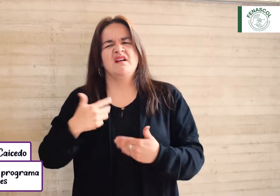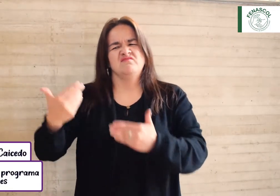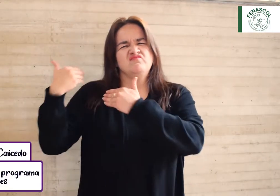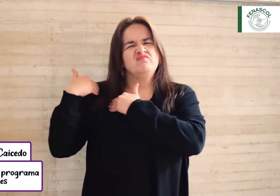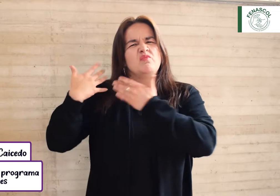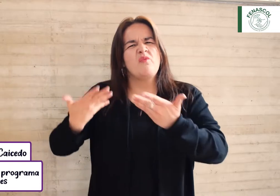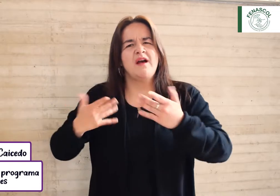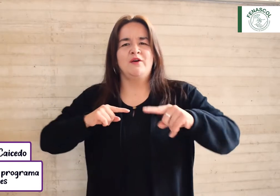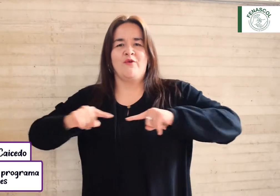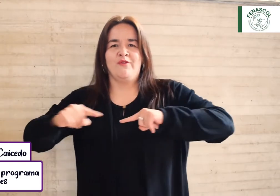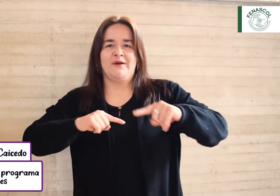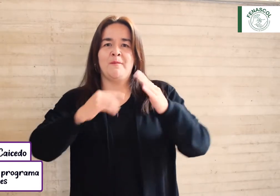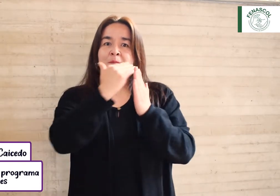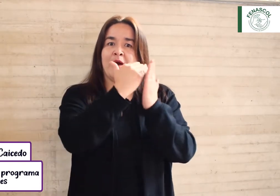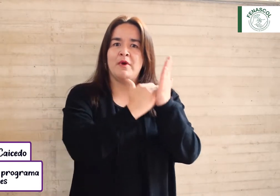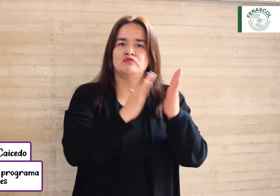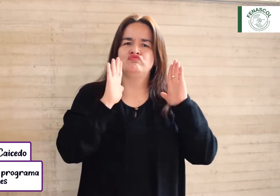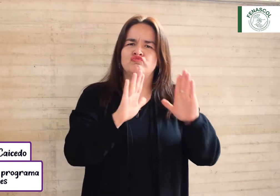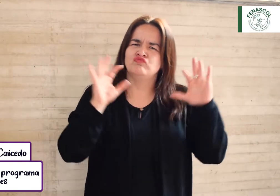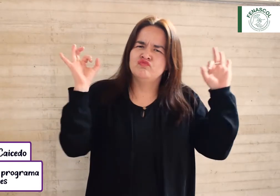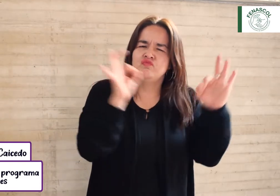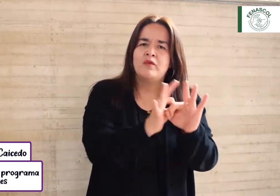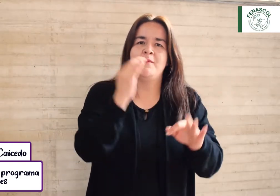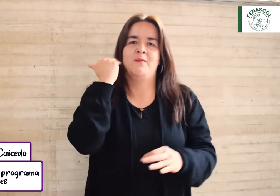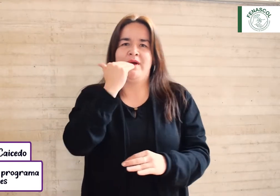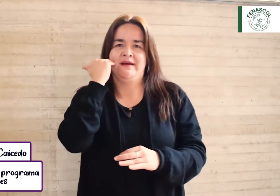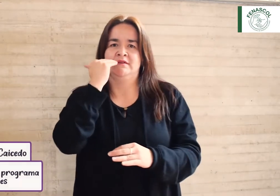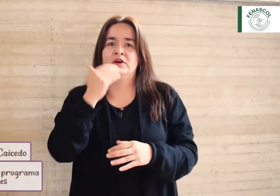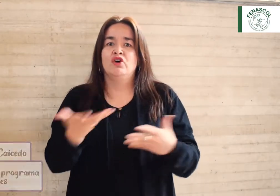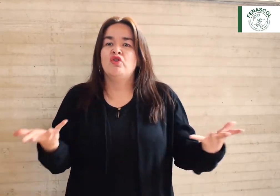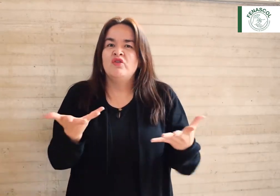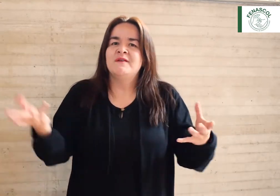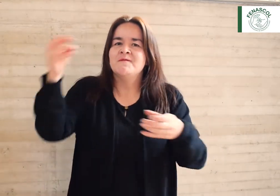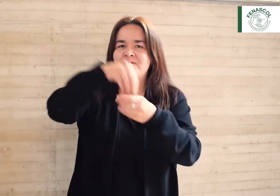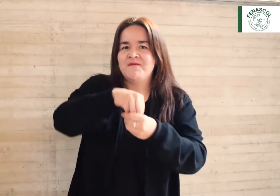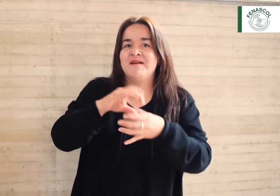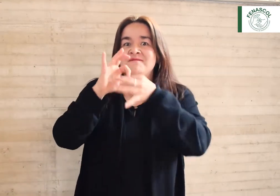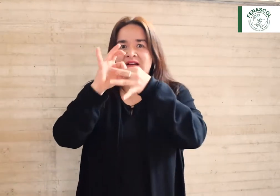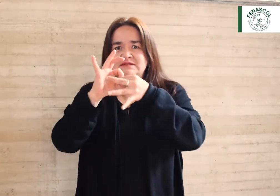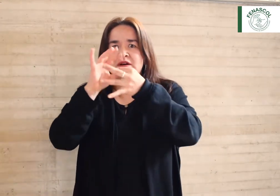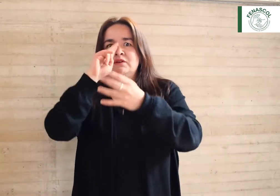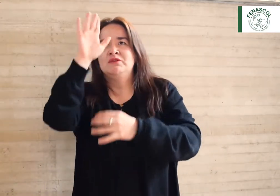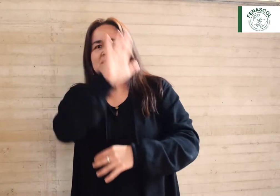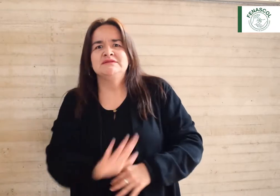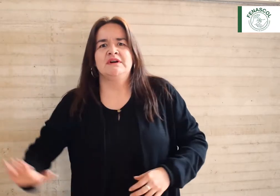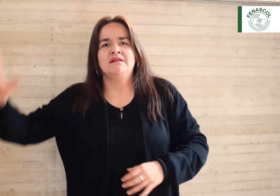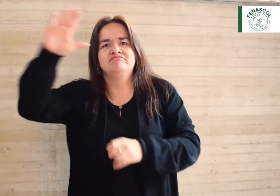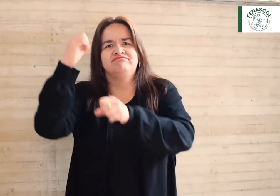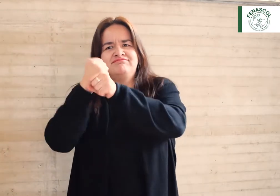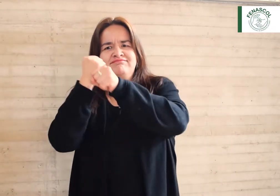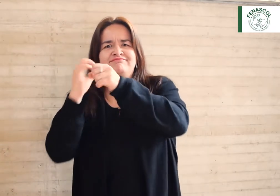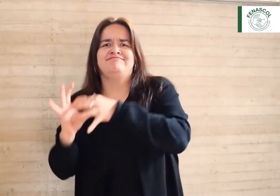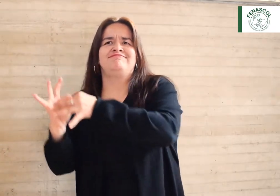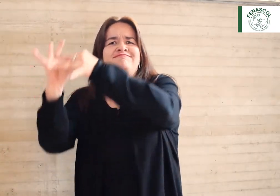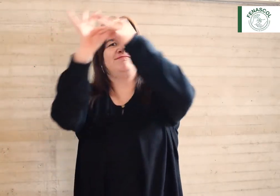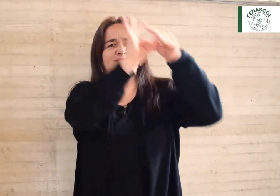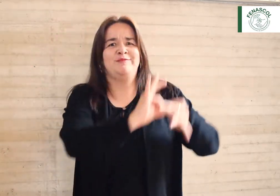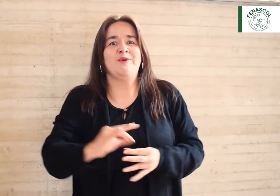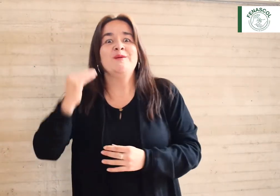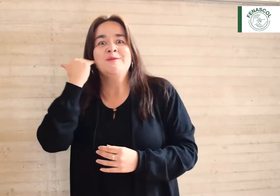coordinadora del programa enfocado a mujeres dentro de FENASCOL, trabajando mancomunadamente por todas las mujeres